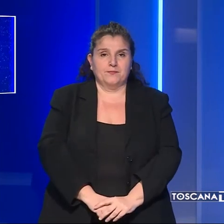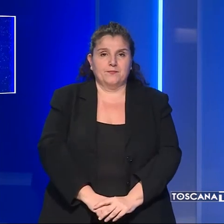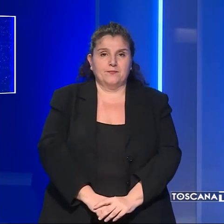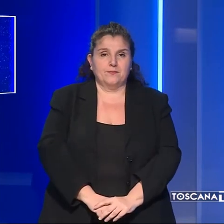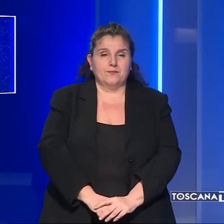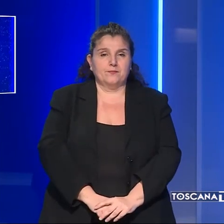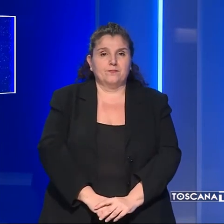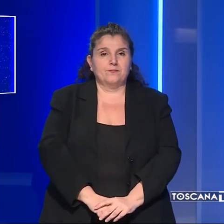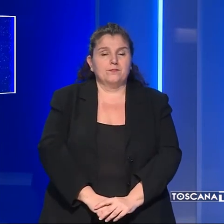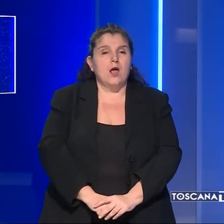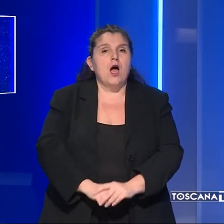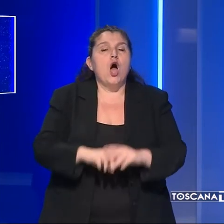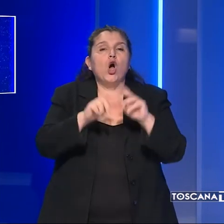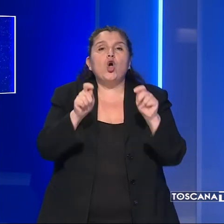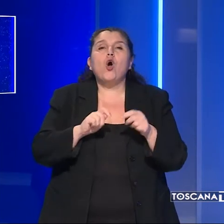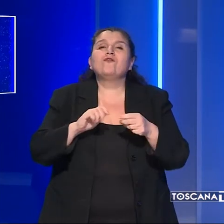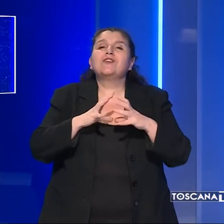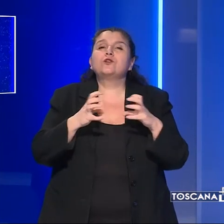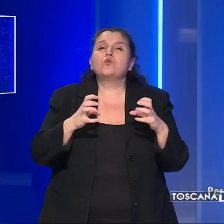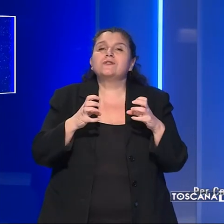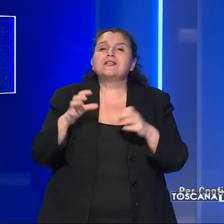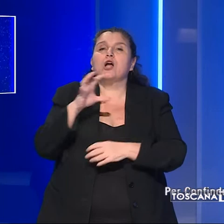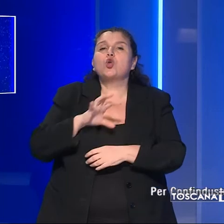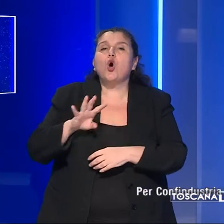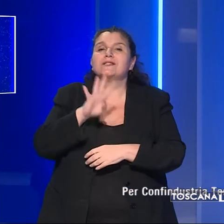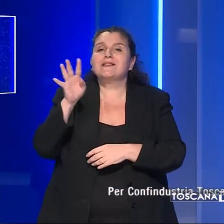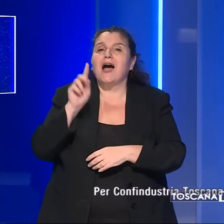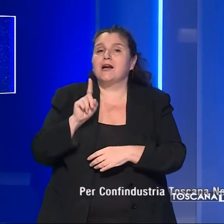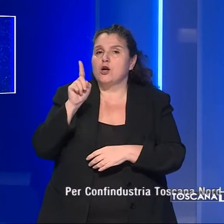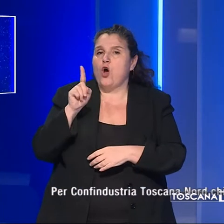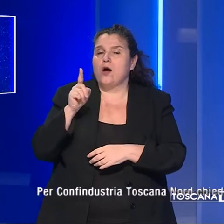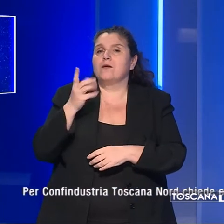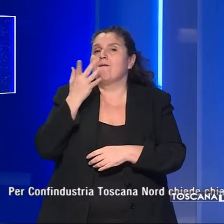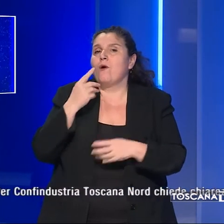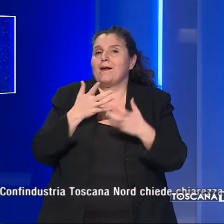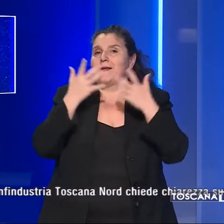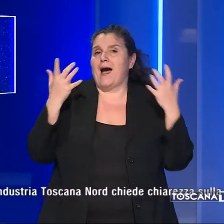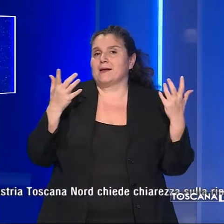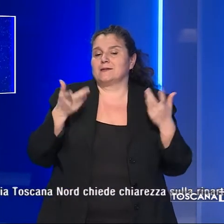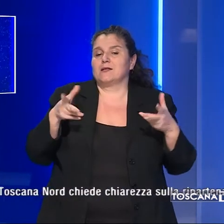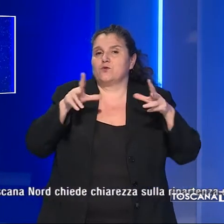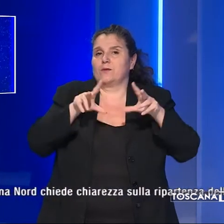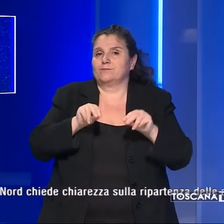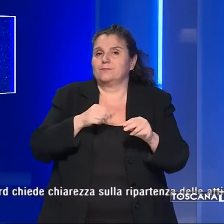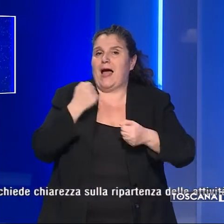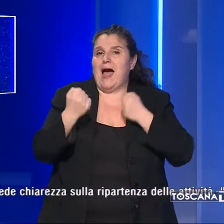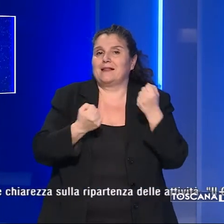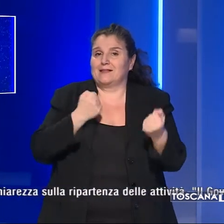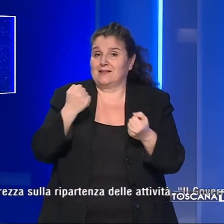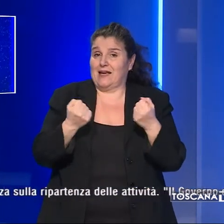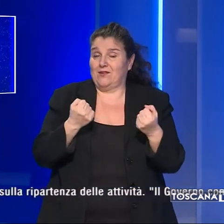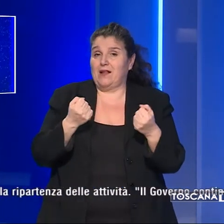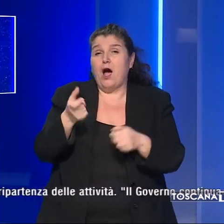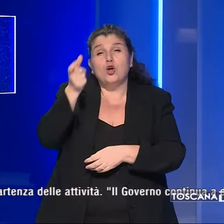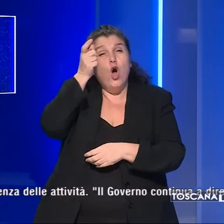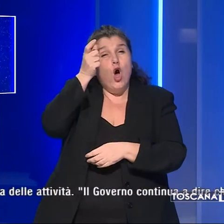La Confindustria Toscana Nord chiede chiarezza sulla ripartenza delle attività. Il